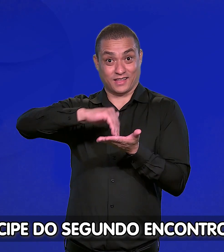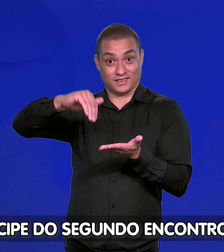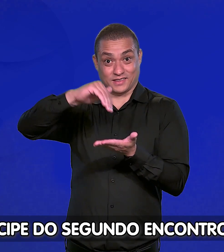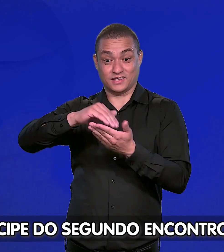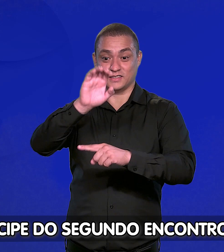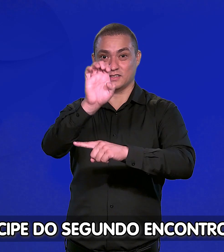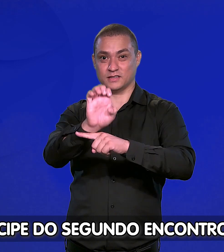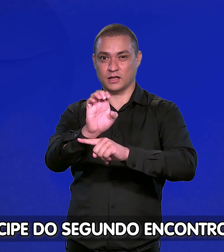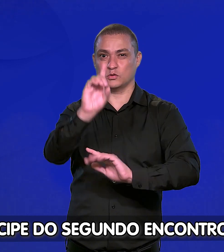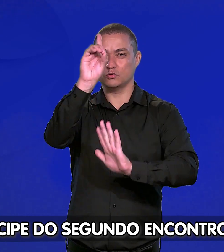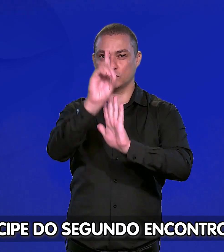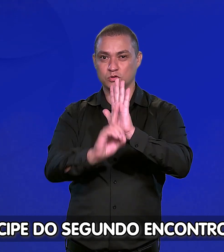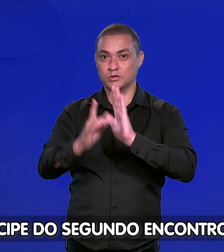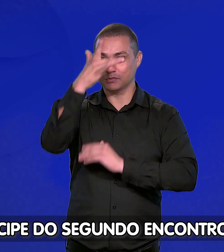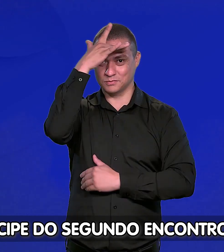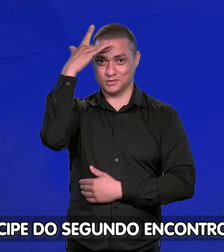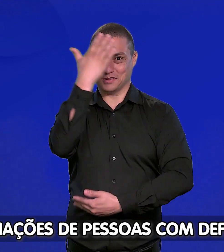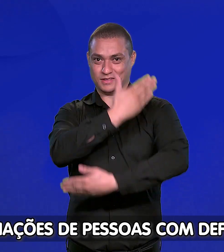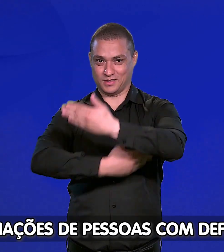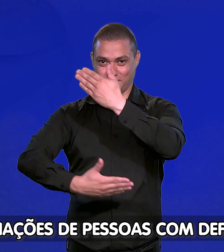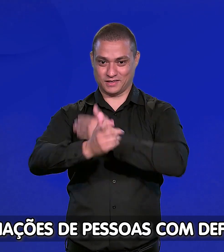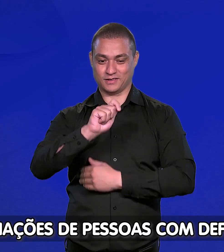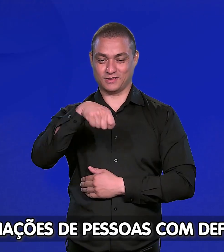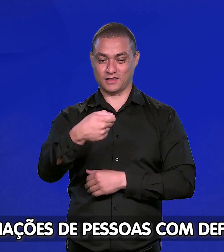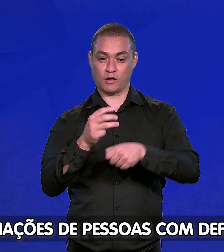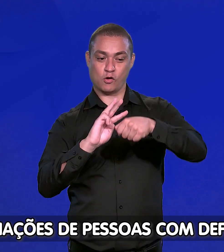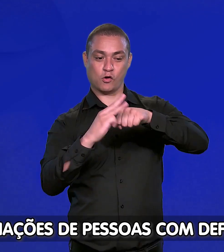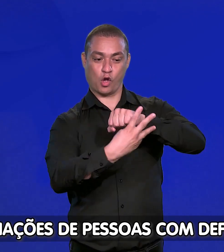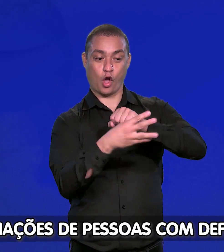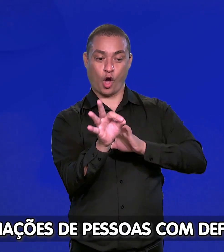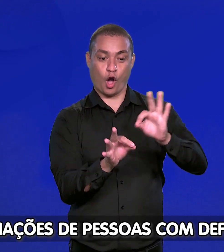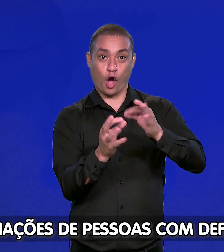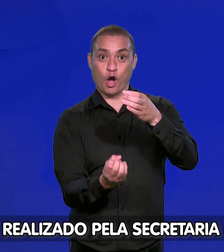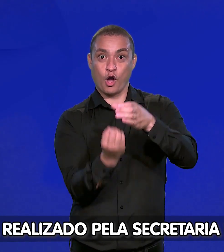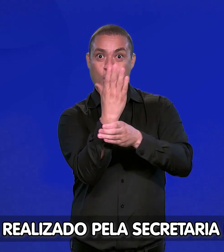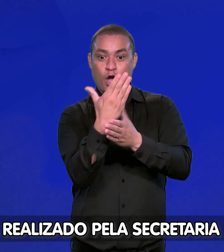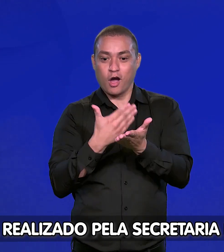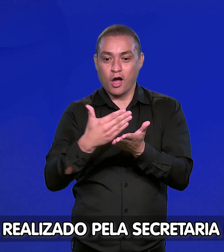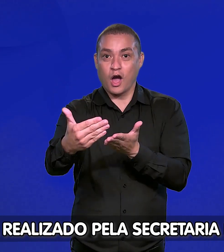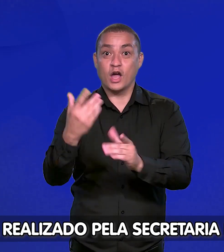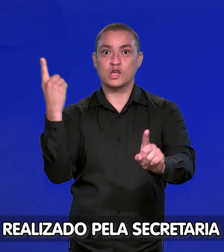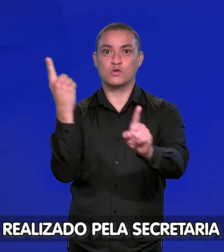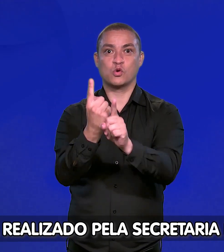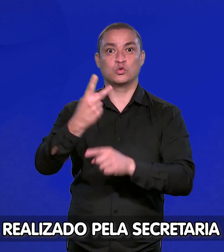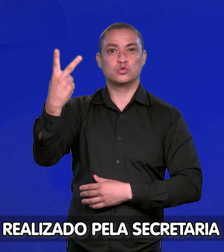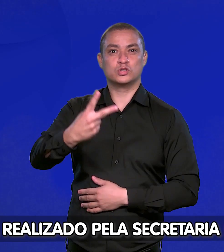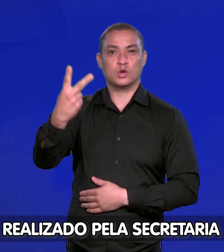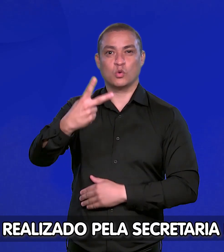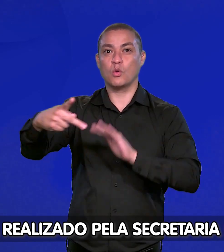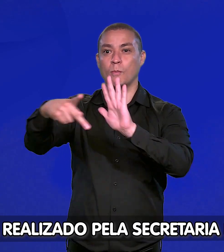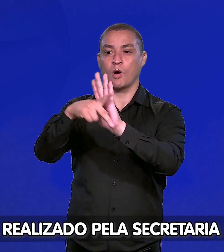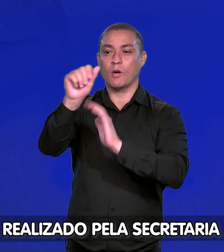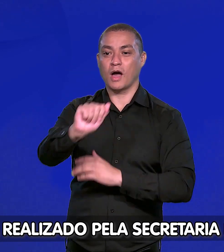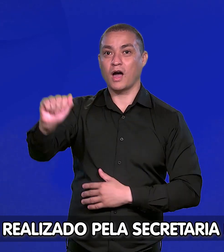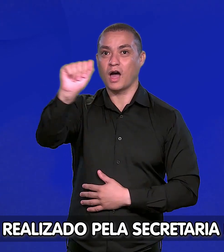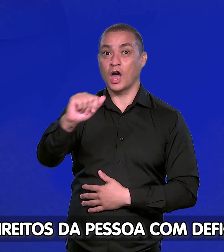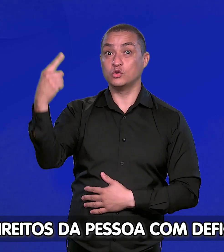Participe do segundo encontro entre associações de pessoas com deficiência auditiva realizado pela Secretaria de Estado dos